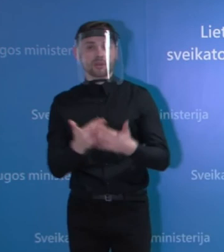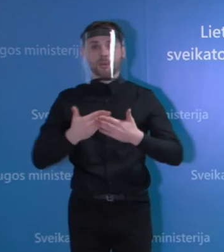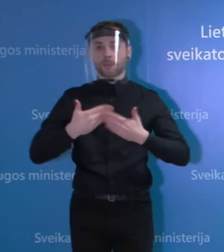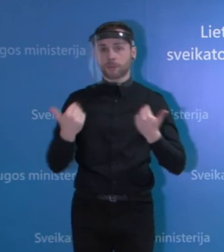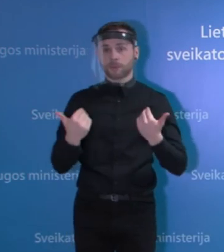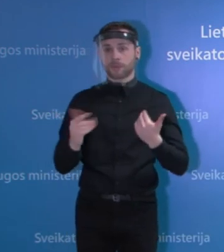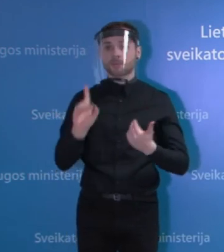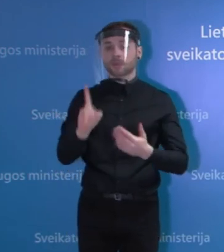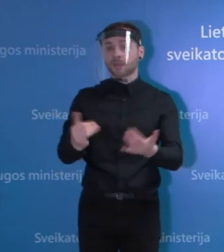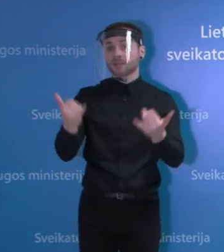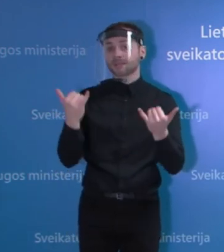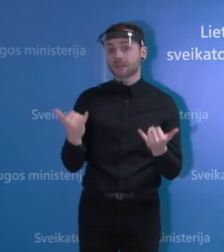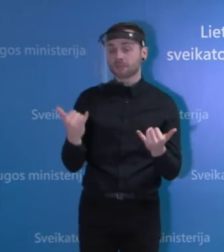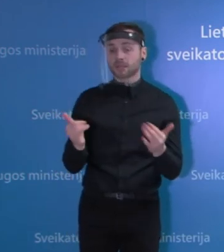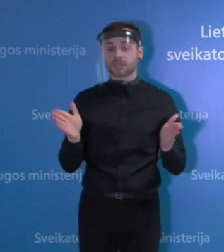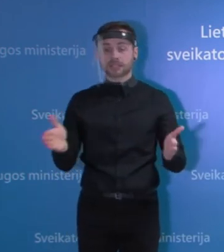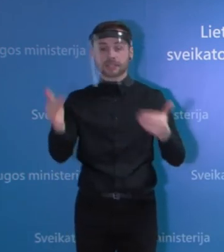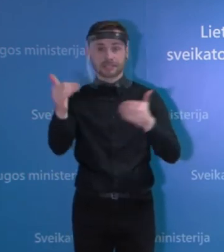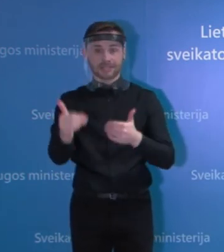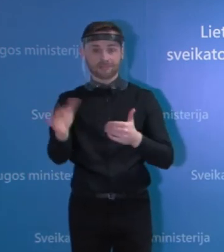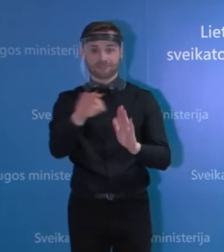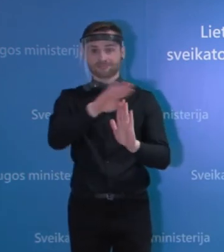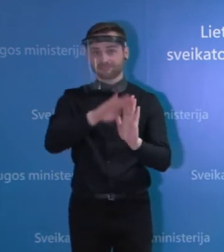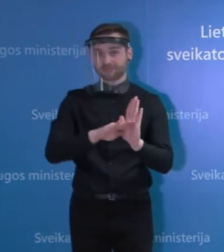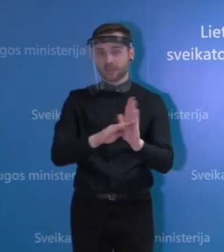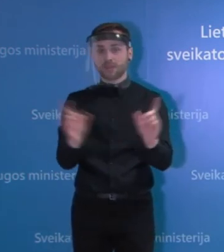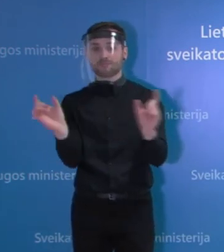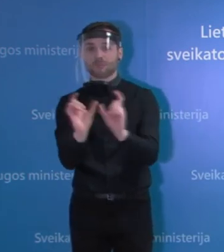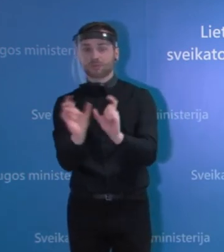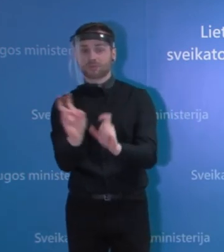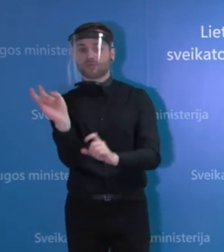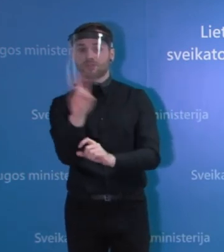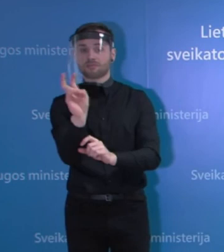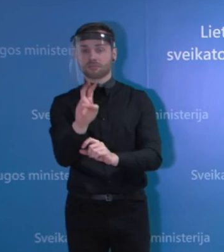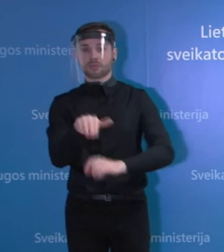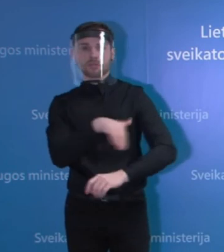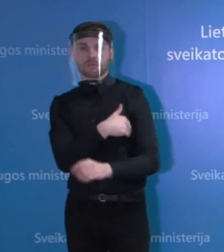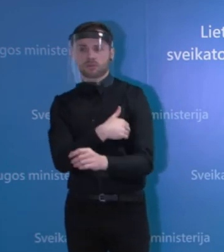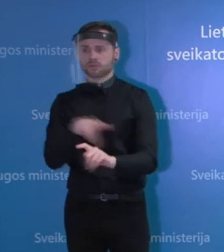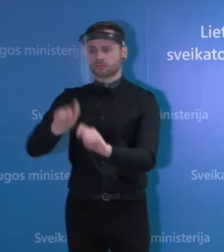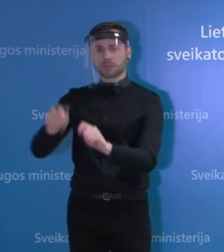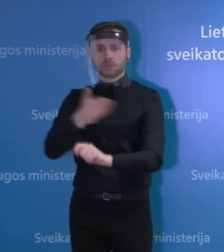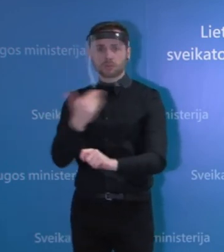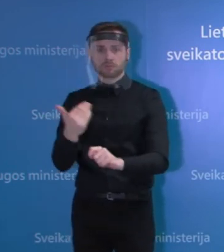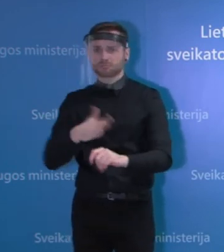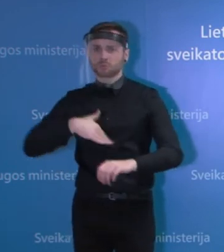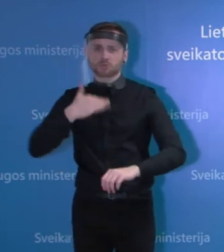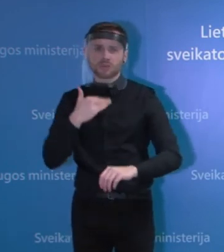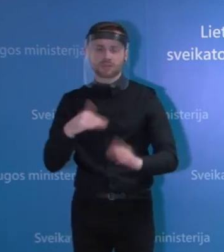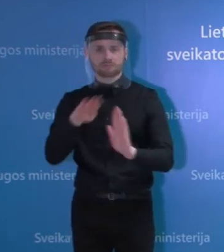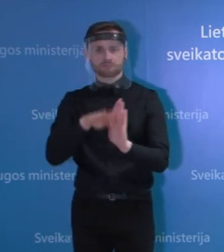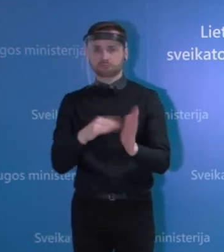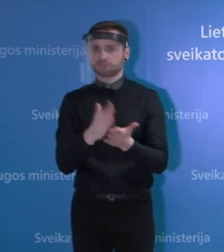Bet kol kas veikusi sistema parduotuvėse, kada ir be temperatūras matavimo, parodė, kad nauštekotų priemonių, kurios buvo